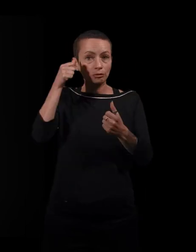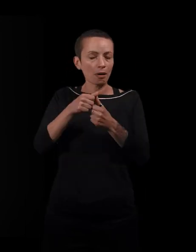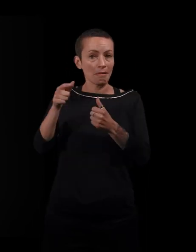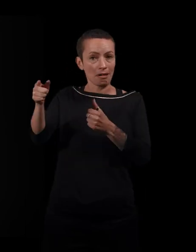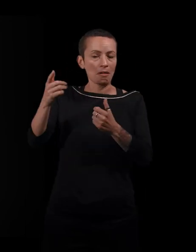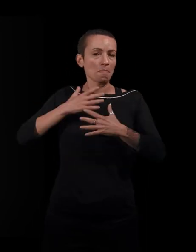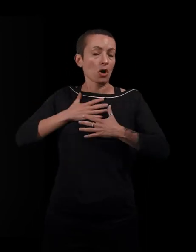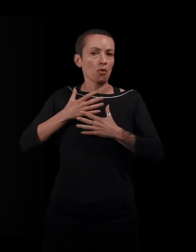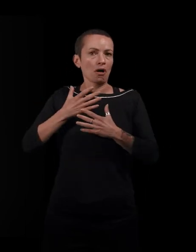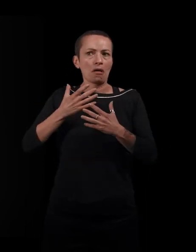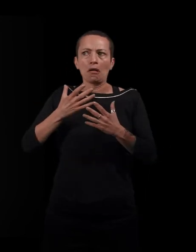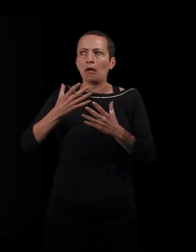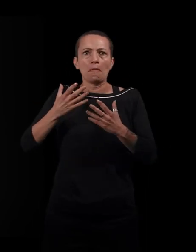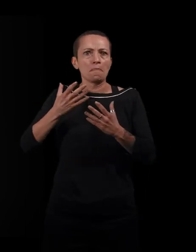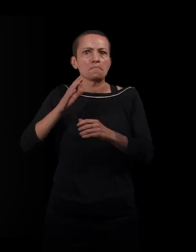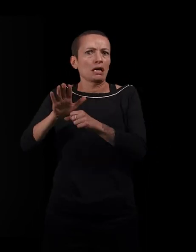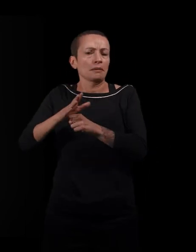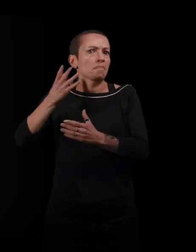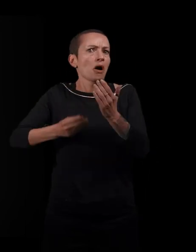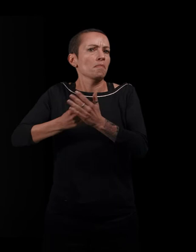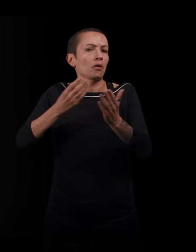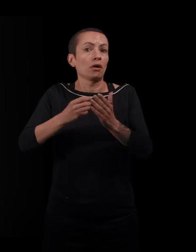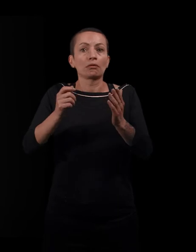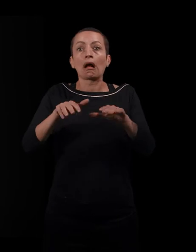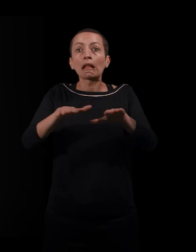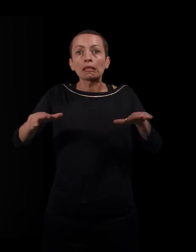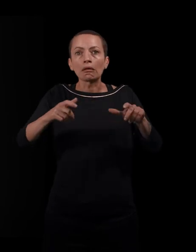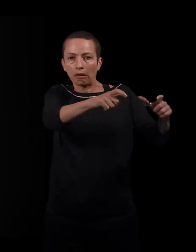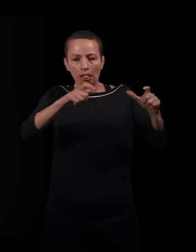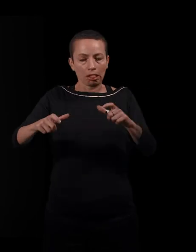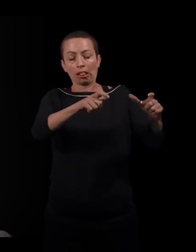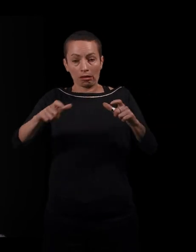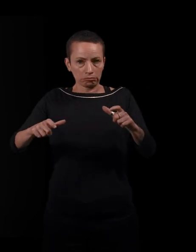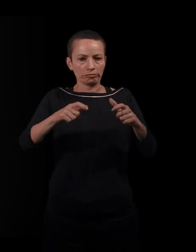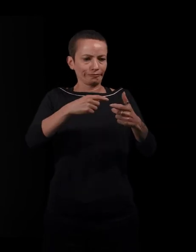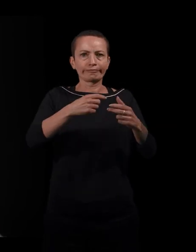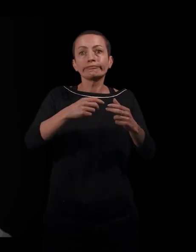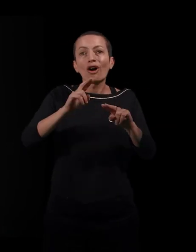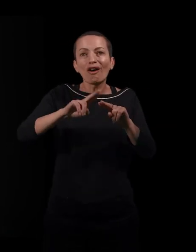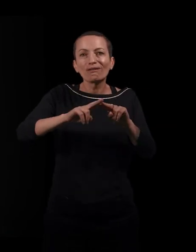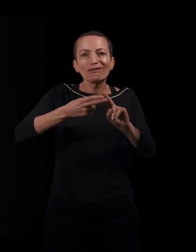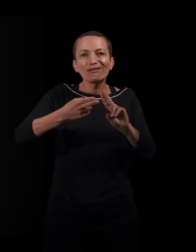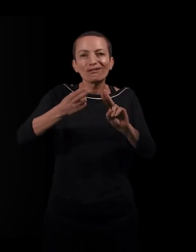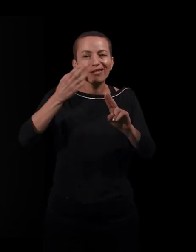Et ça,'était quand elle nous servait à table. Il y avait toujours une omelette, alors une tortilla, parce qu'elle avait cette habitude